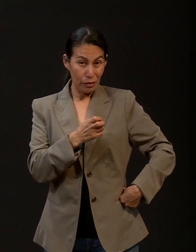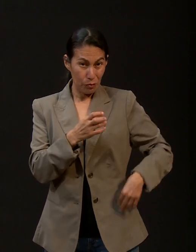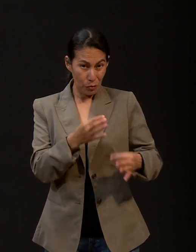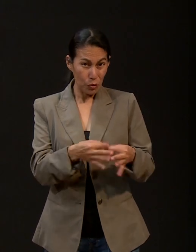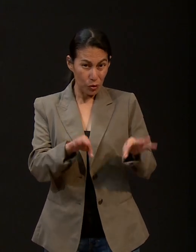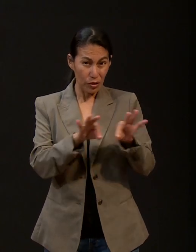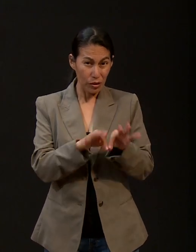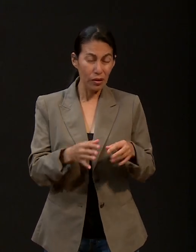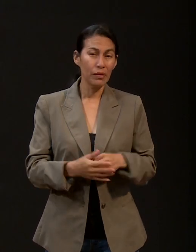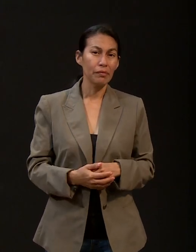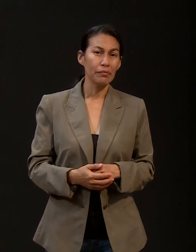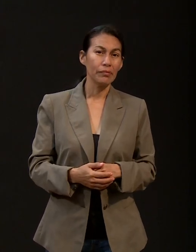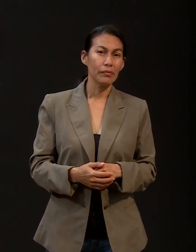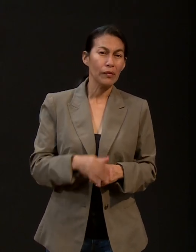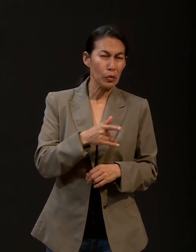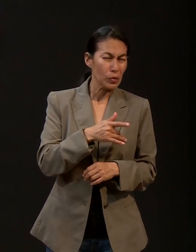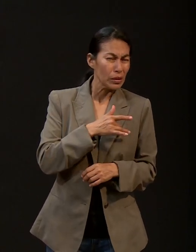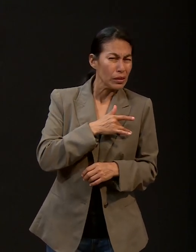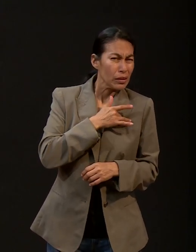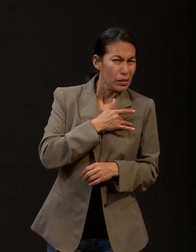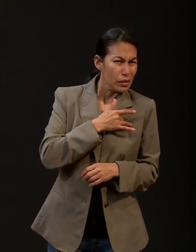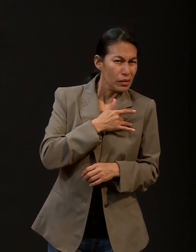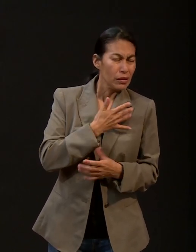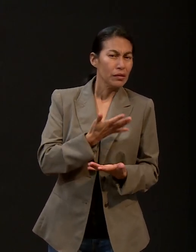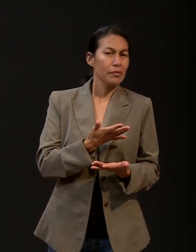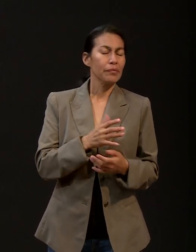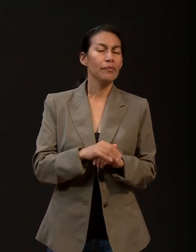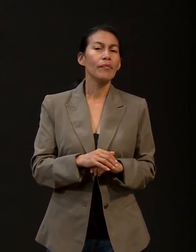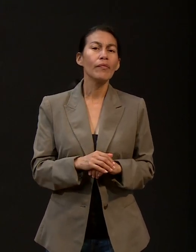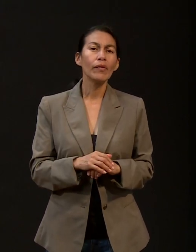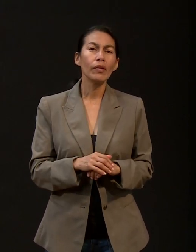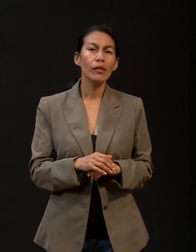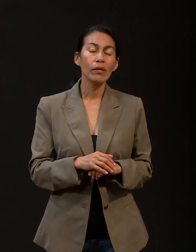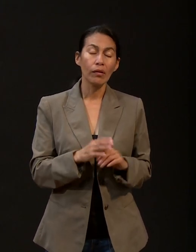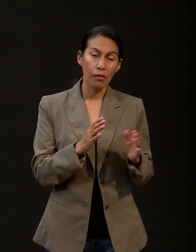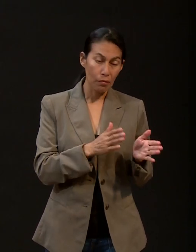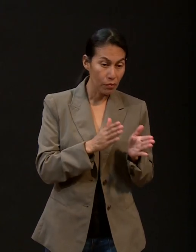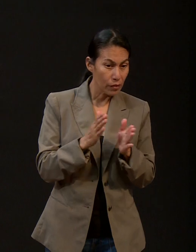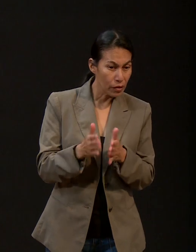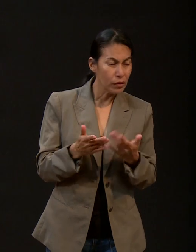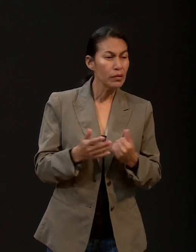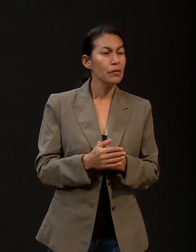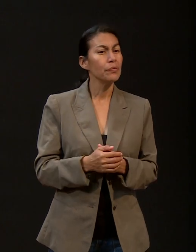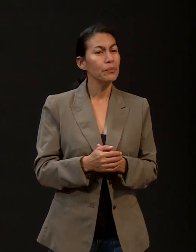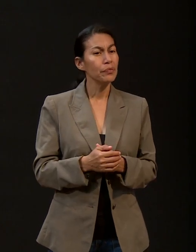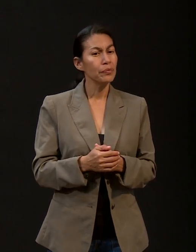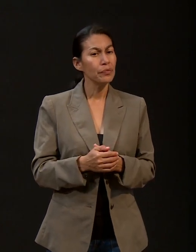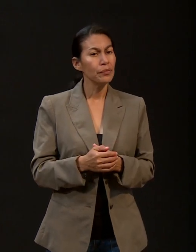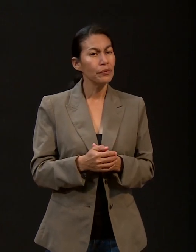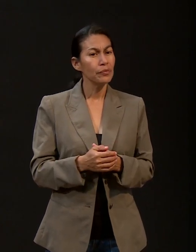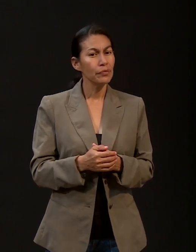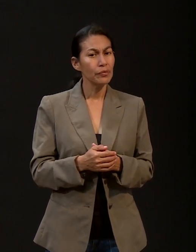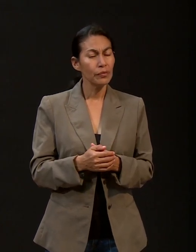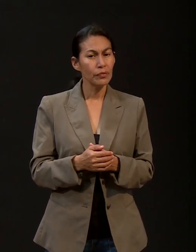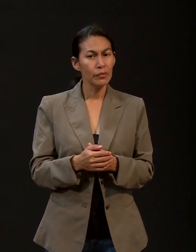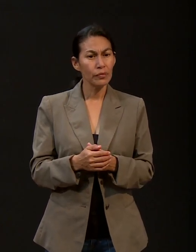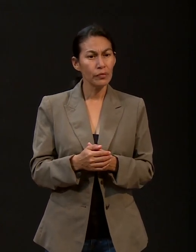que tú te hayas puesto el cinturón de seguridad. Y que, aparte de eso, de que a pesar de haberse dado